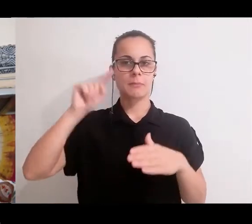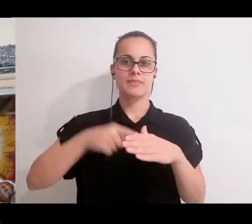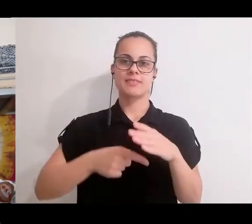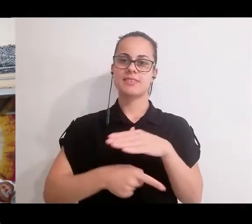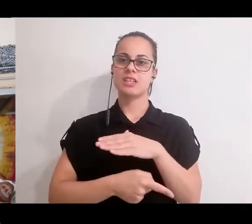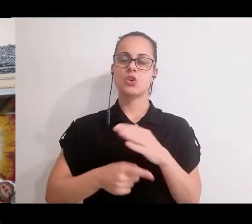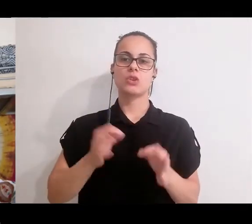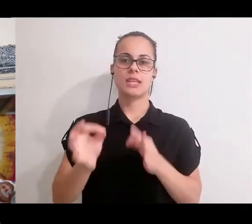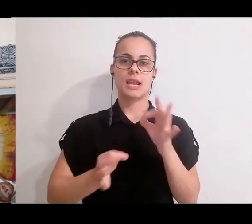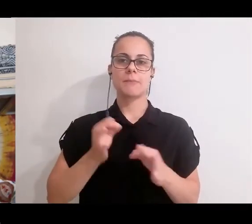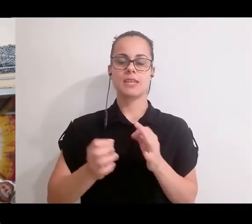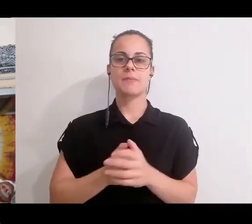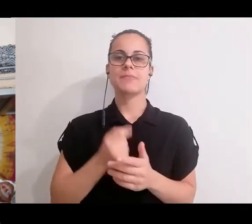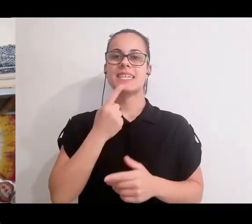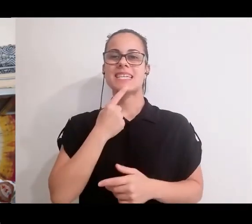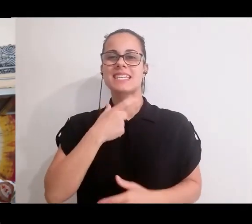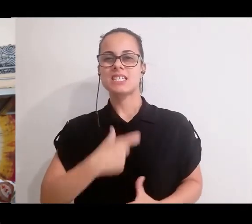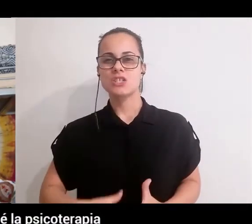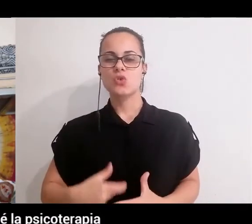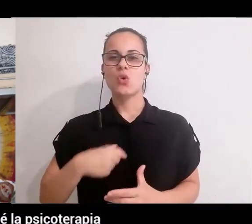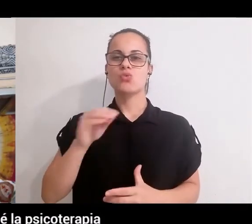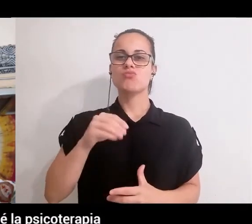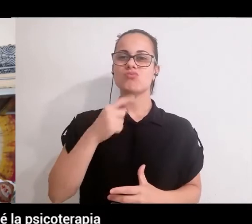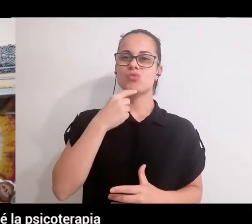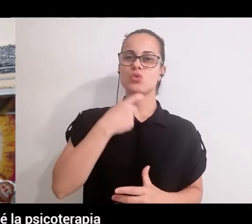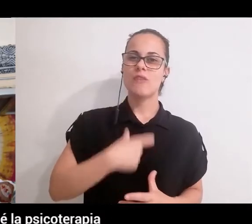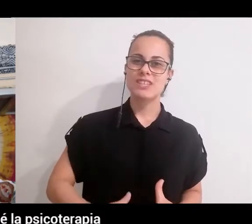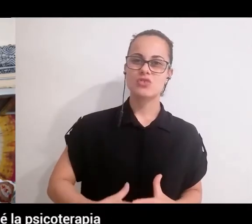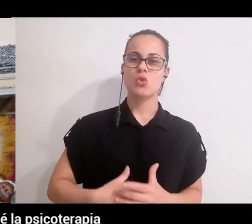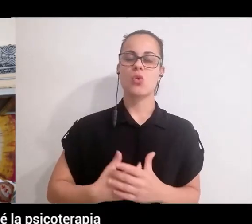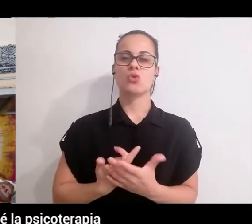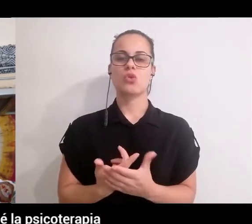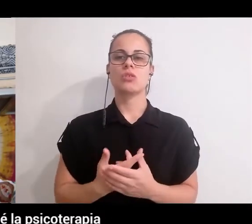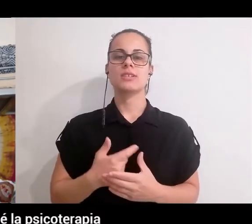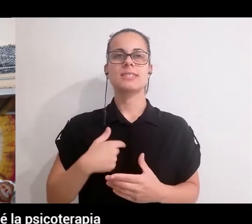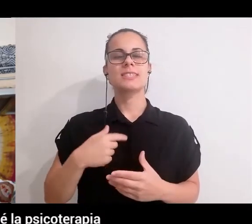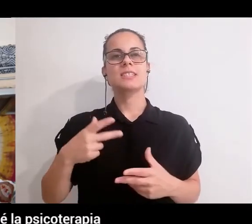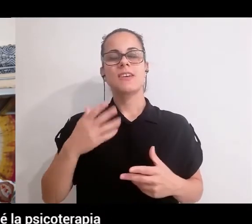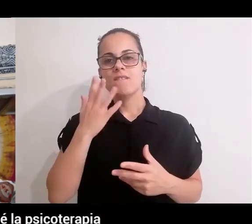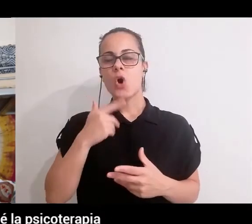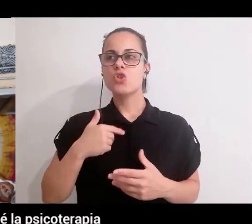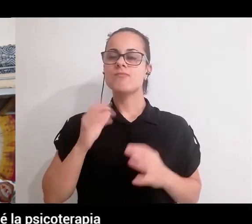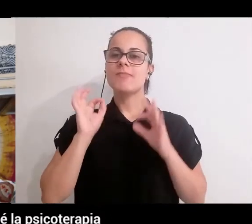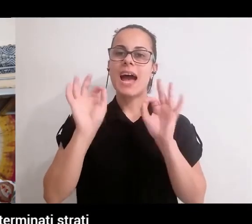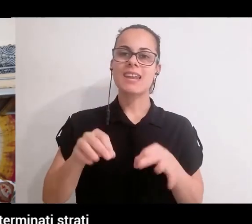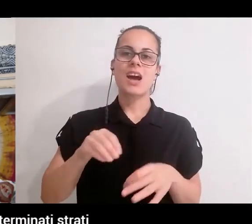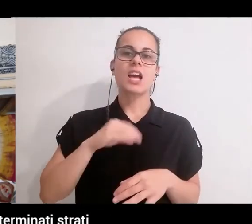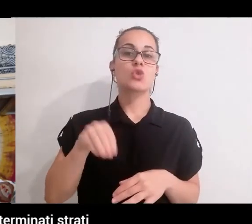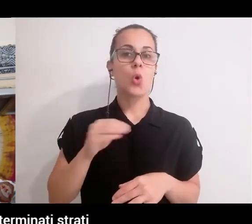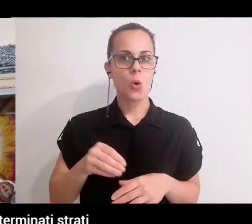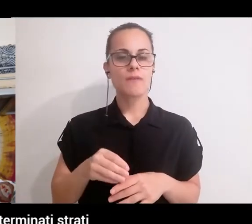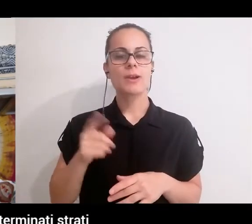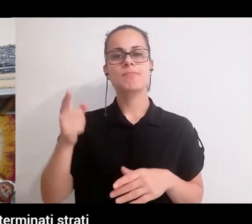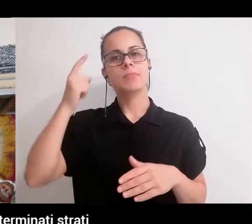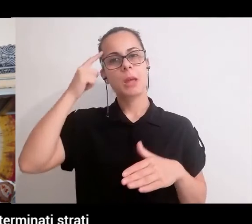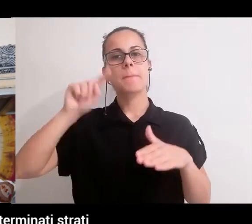ritrovamento di dove fossi di chi fossi e di in quale direzione stessi andando perché la psicoterapia mi